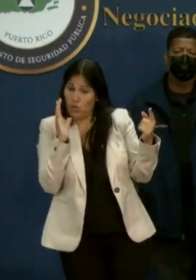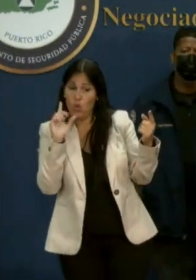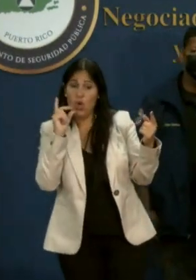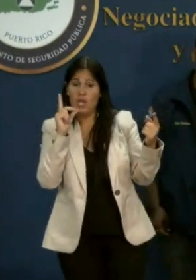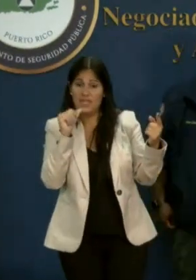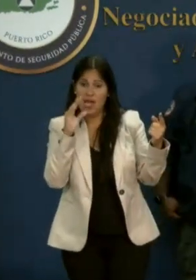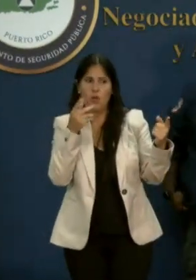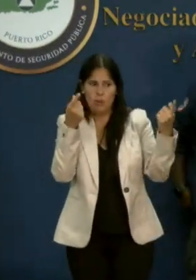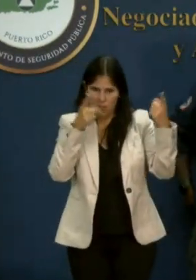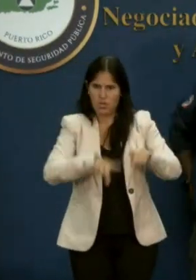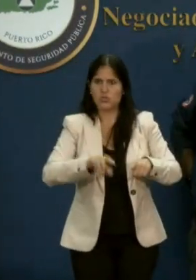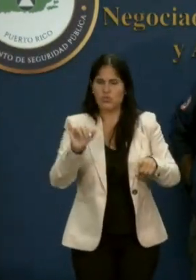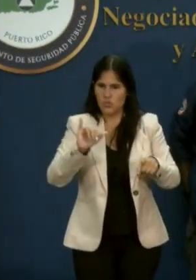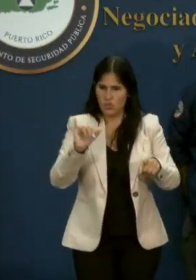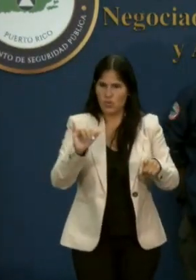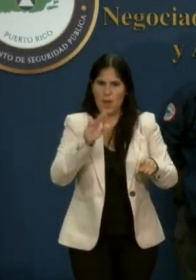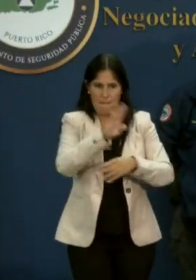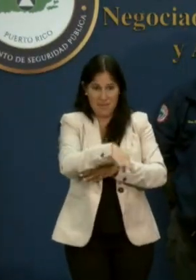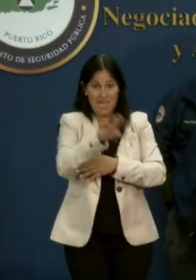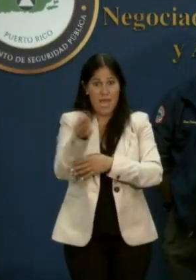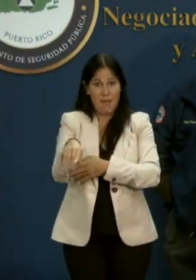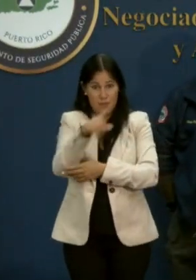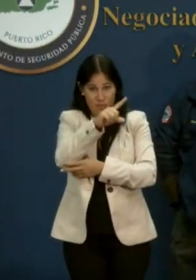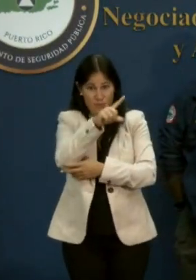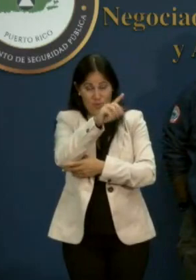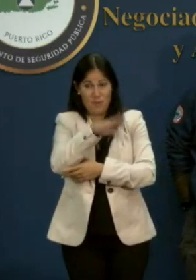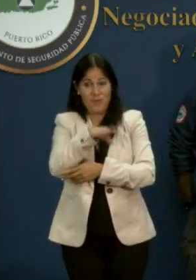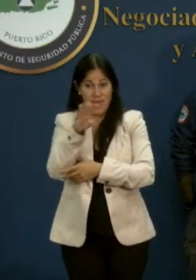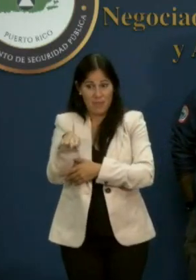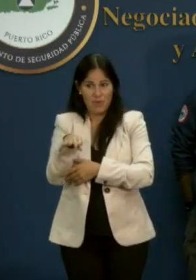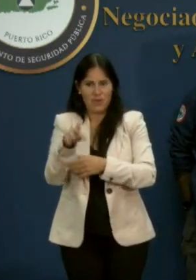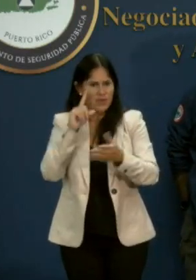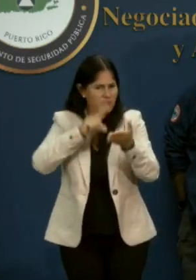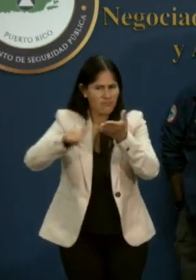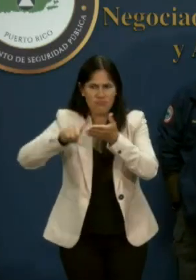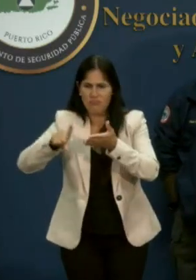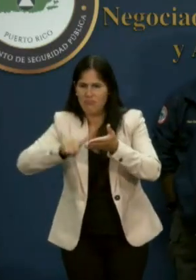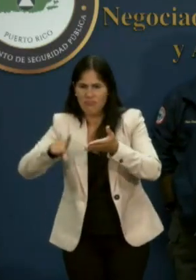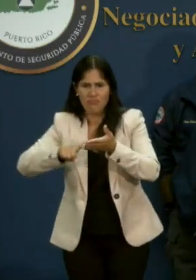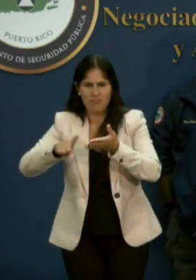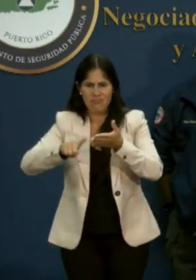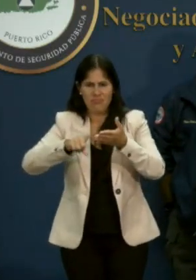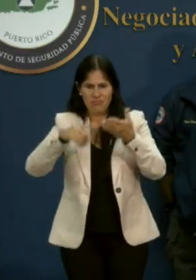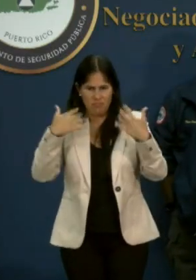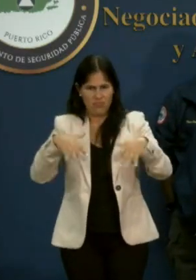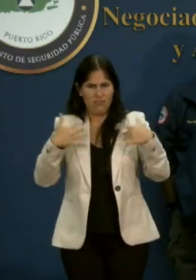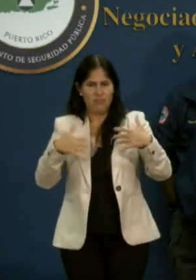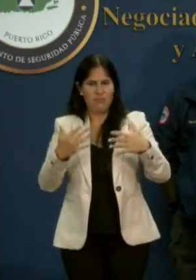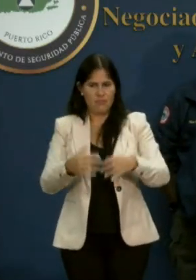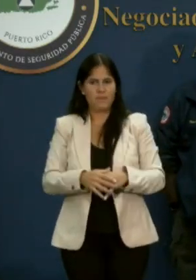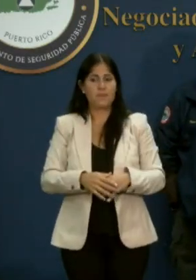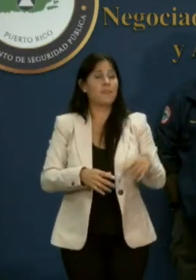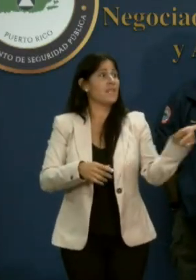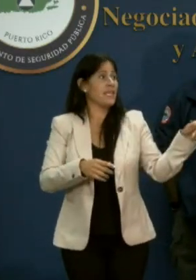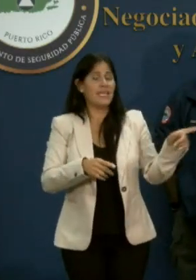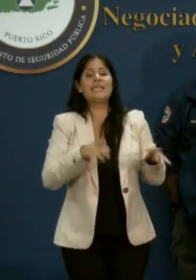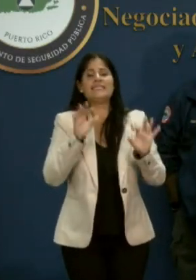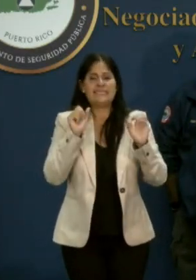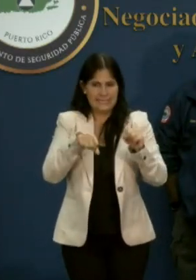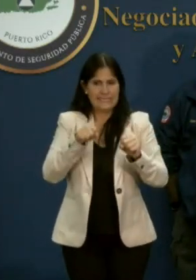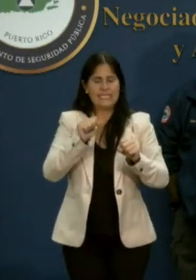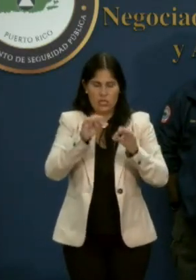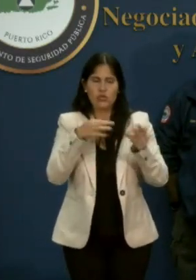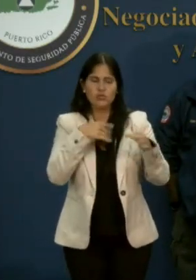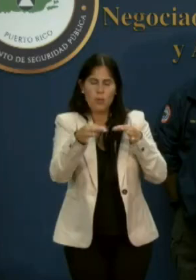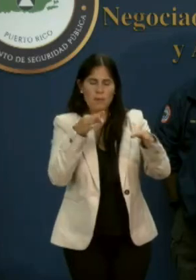en Bayamón, creo que unos inspectores intermineros, usted me corrige. Sí, varias cosas sobre ese particular. Si me permiten,